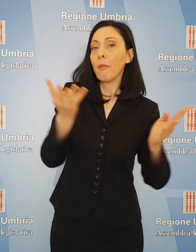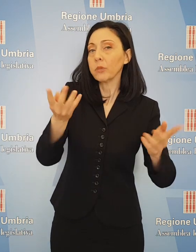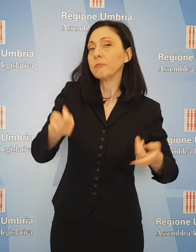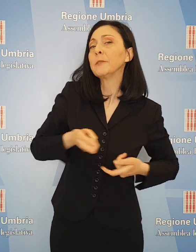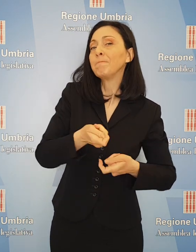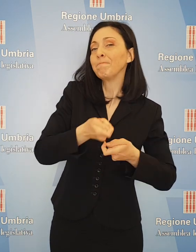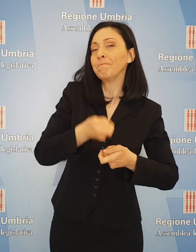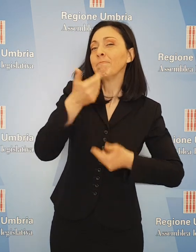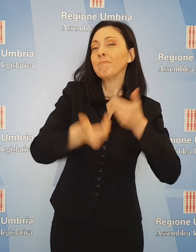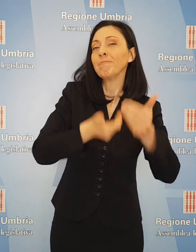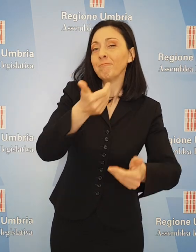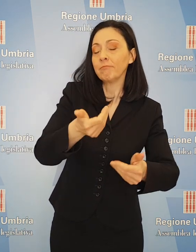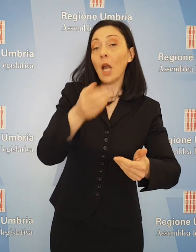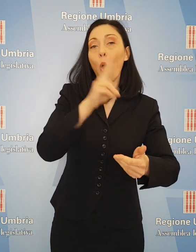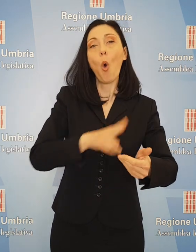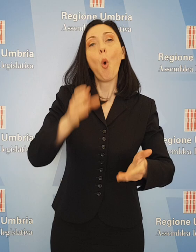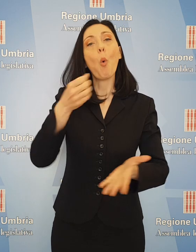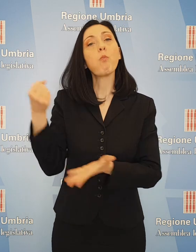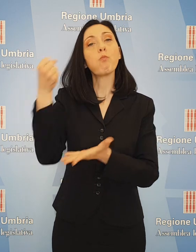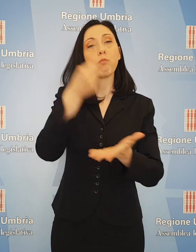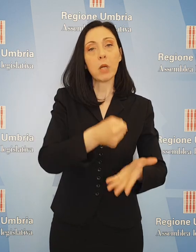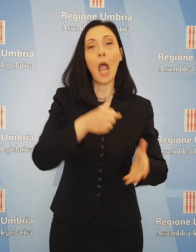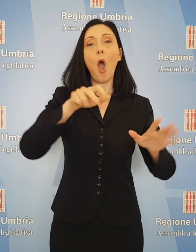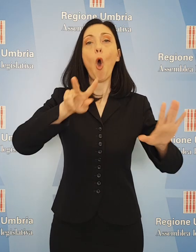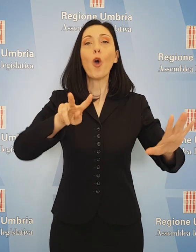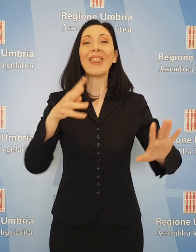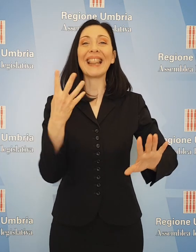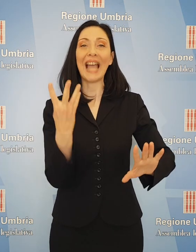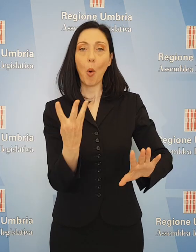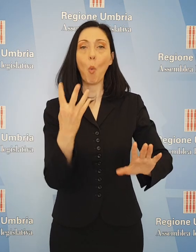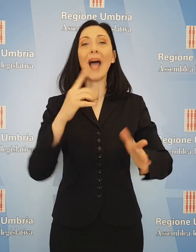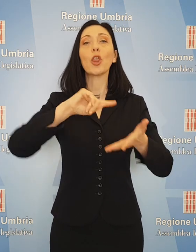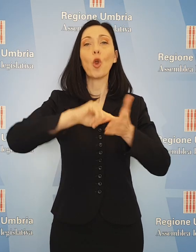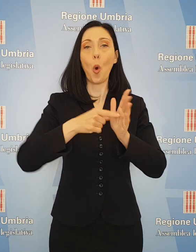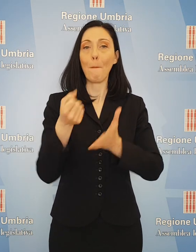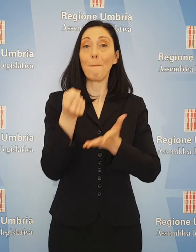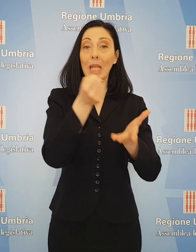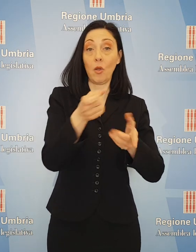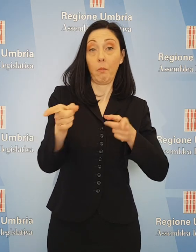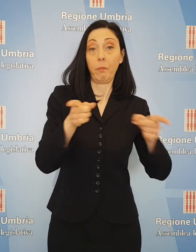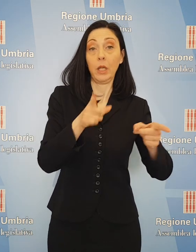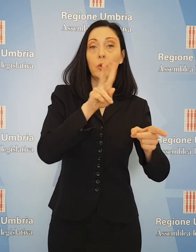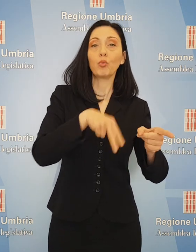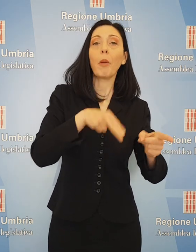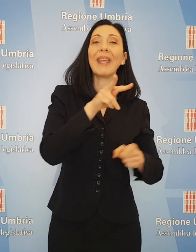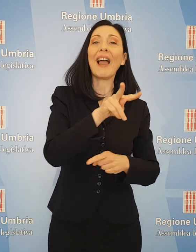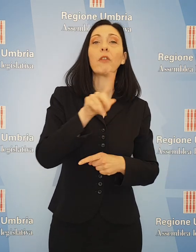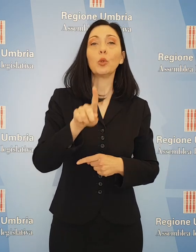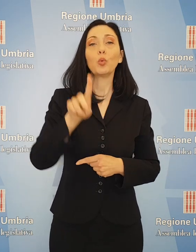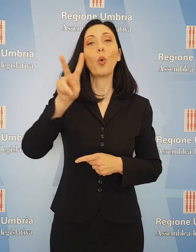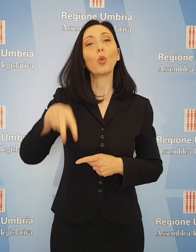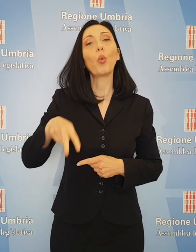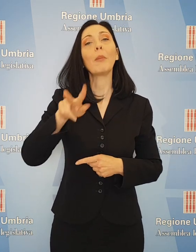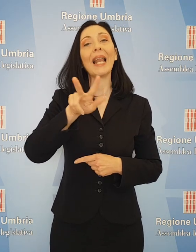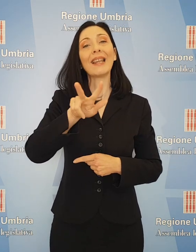all'Umbria sono stati assegnati i contributi per 84 milioni per il periodo 2021-2034.